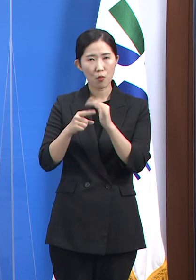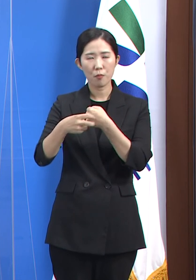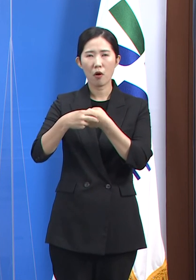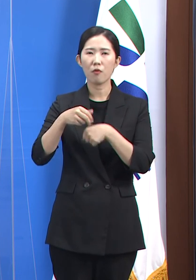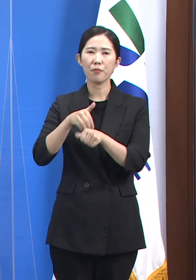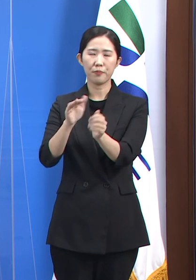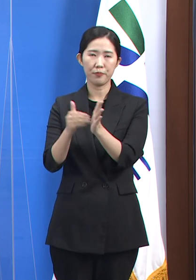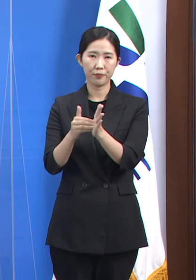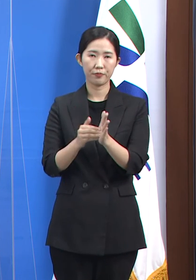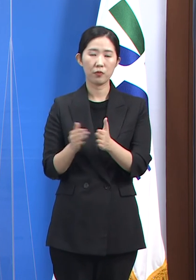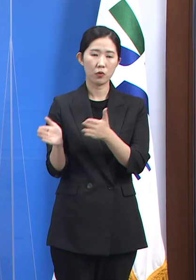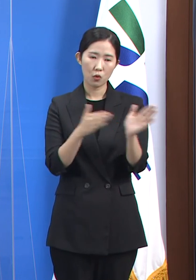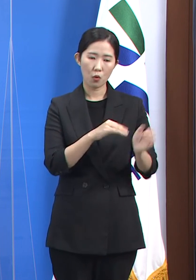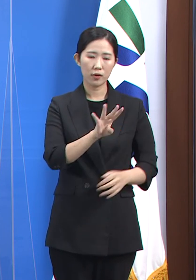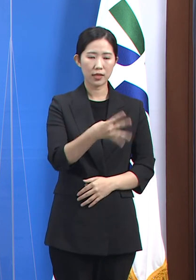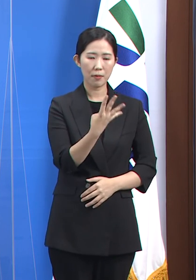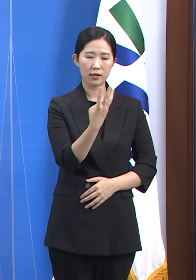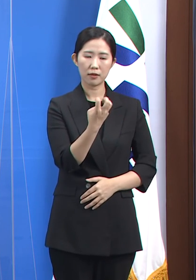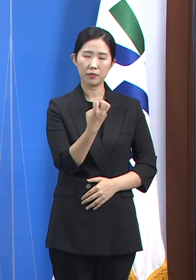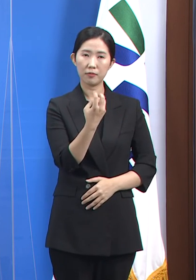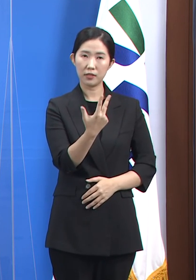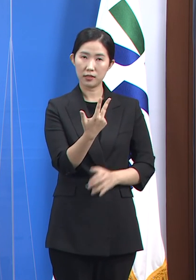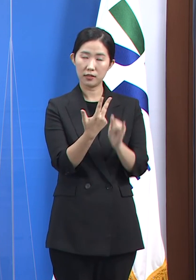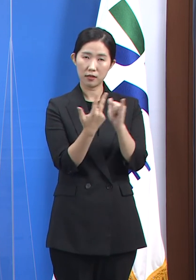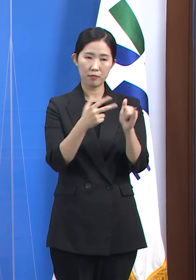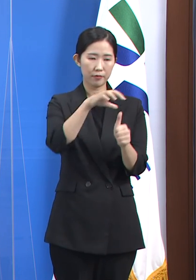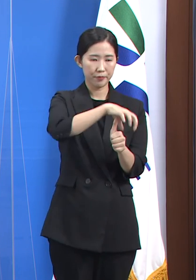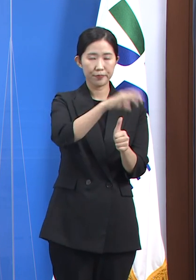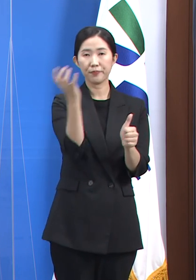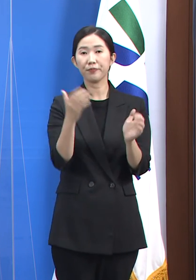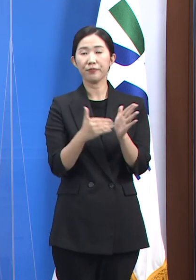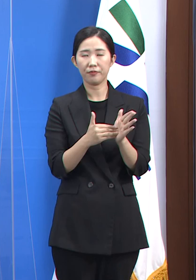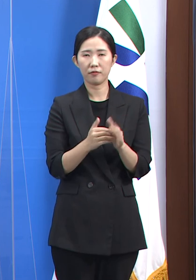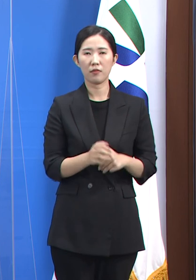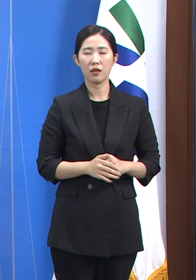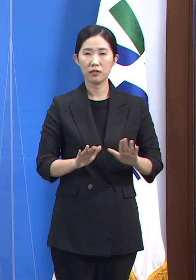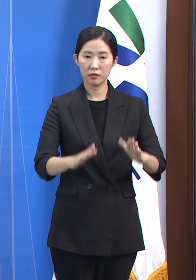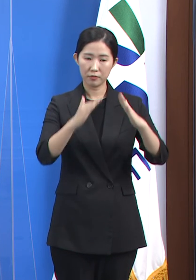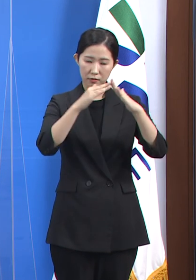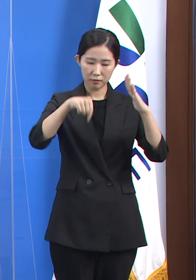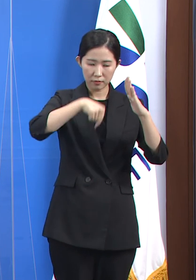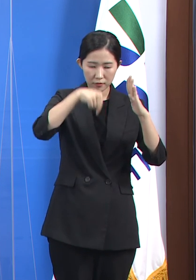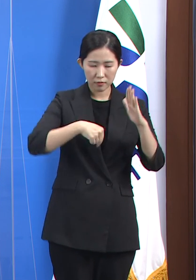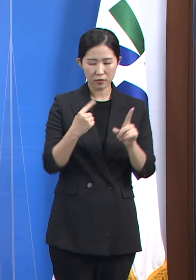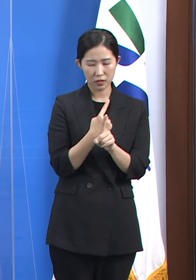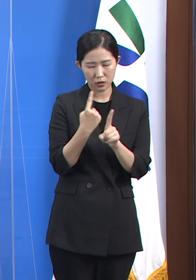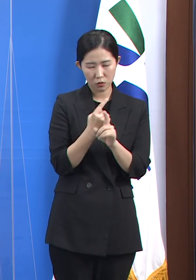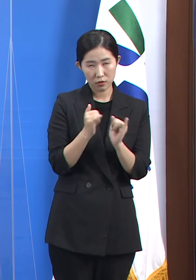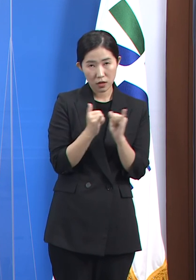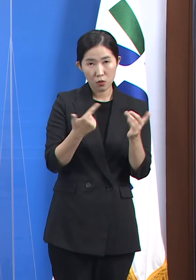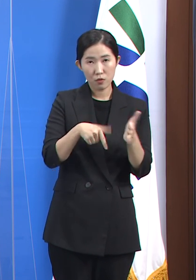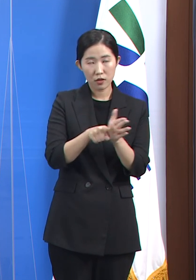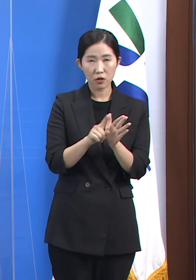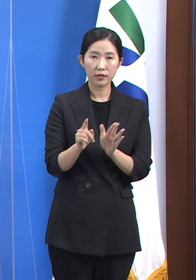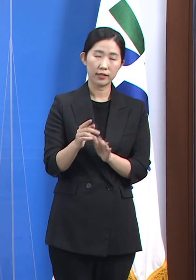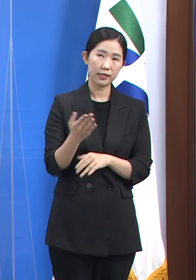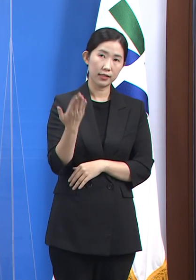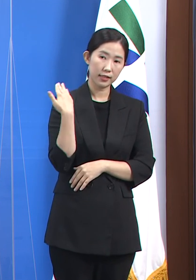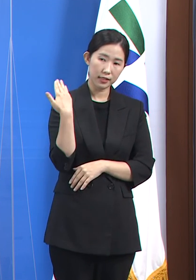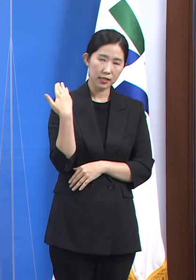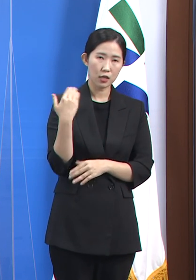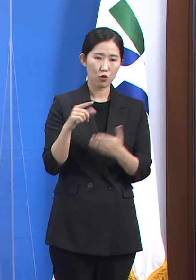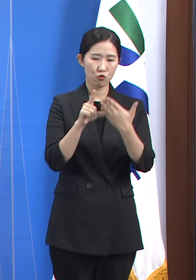437명은 격리 해제 조치하였습니다. 재택치료자 단기 진료를 위해 지난 13일 개소한 제2호